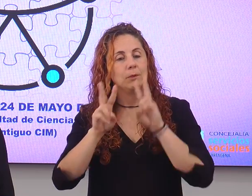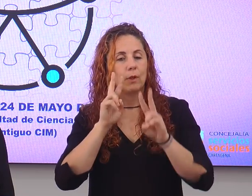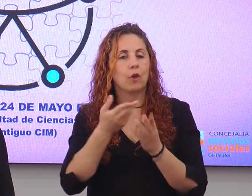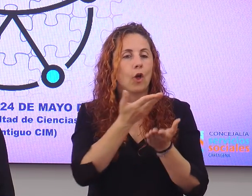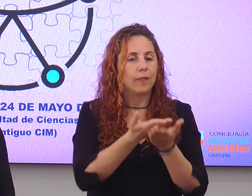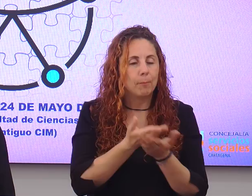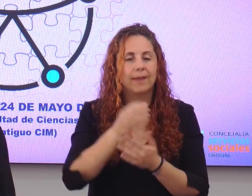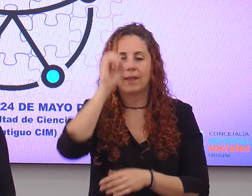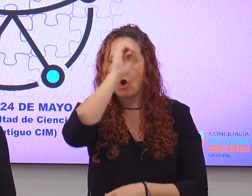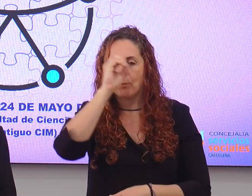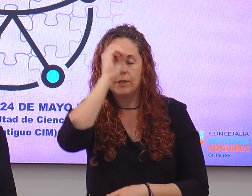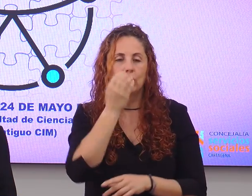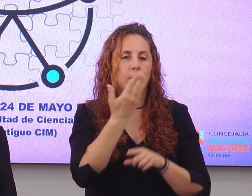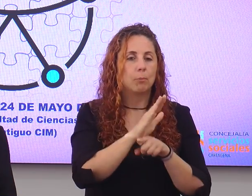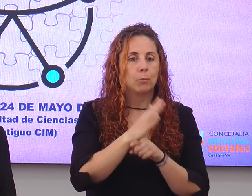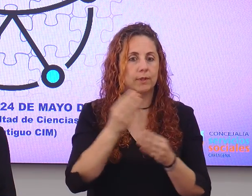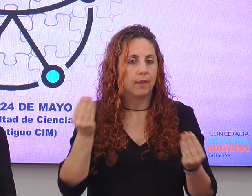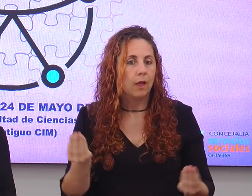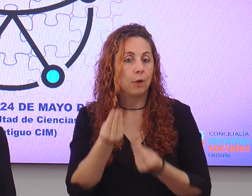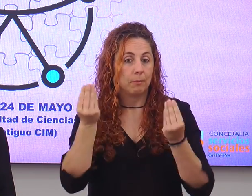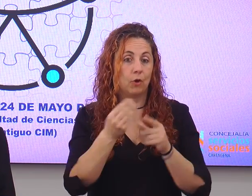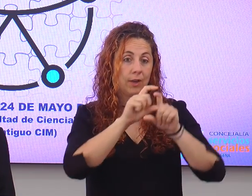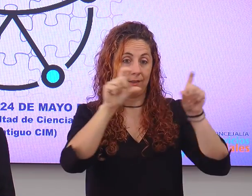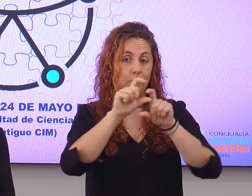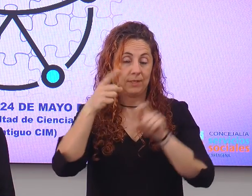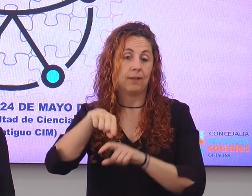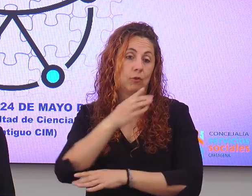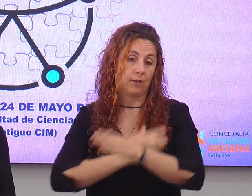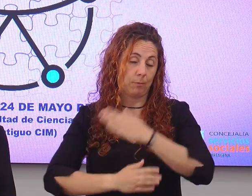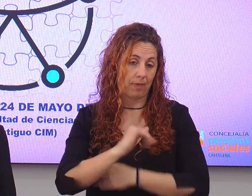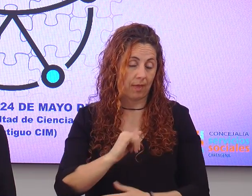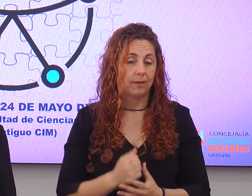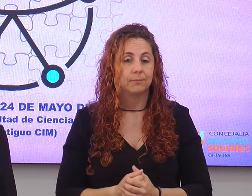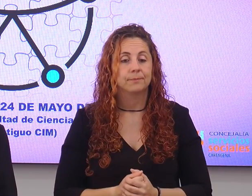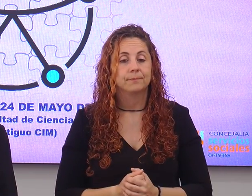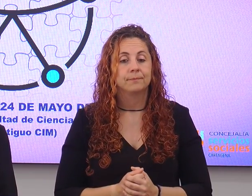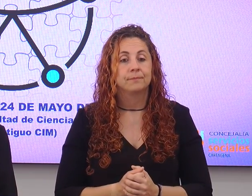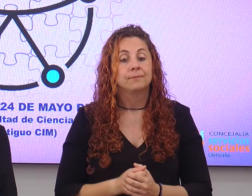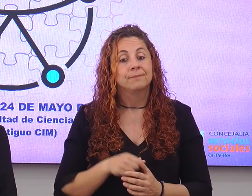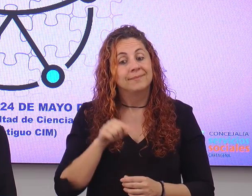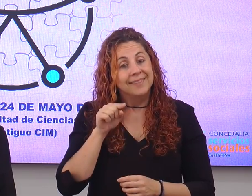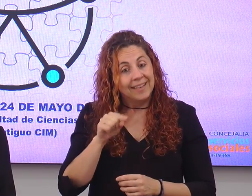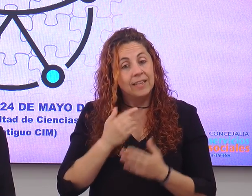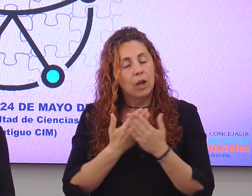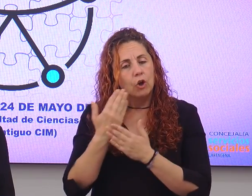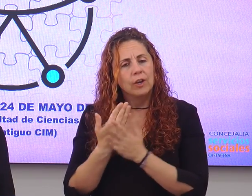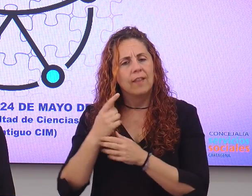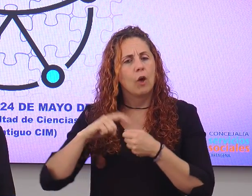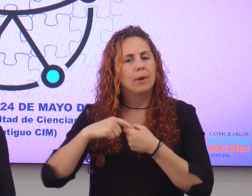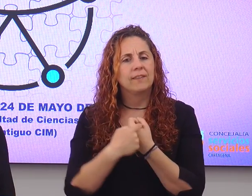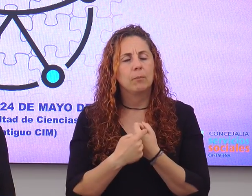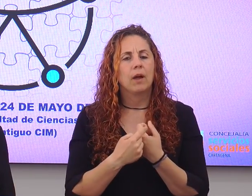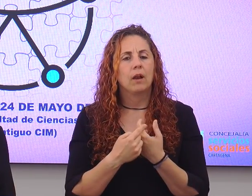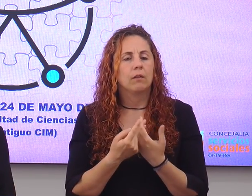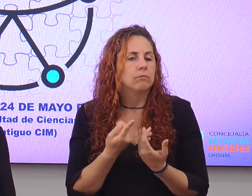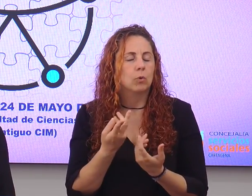demandas, opiniones, propuestas de mejora de las entidades con discapacidad. Bien, en estas jornadas van a participar 40